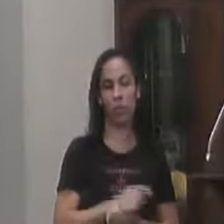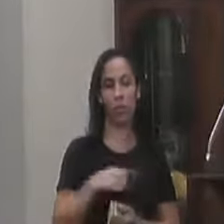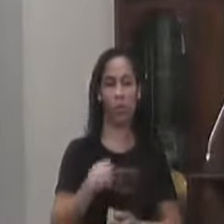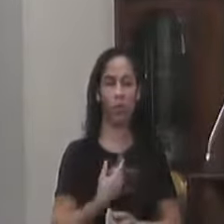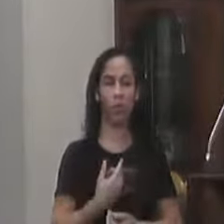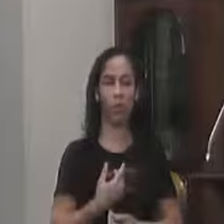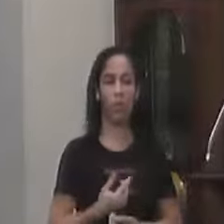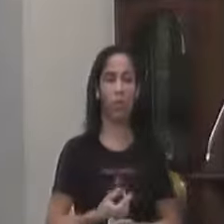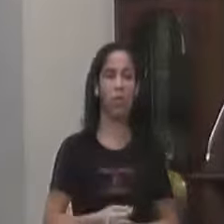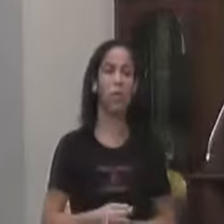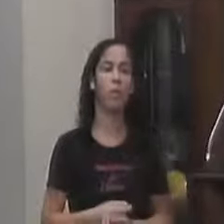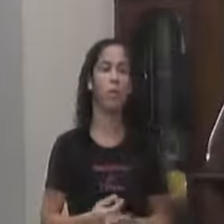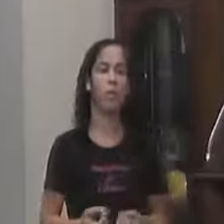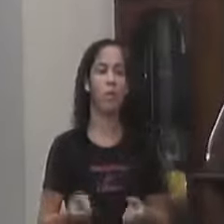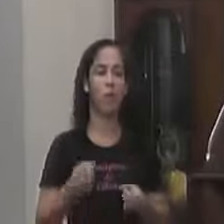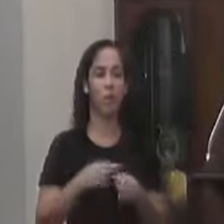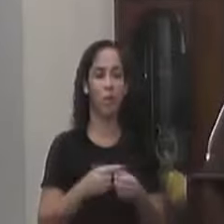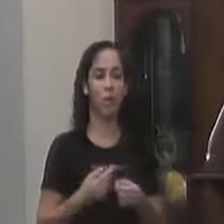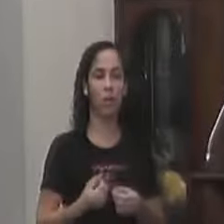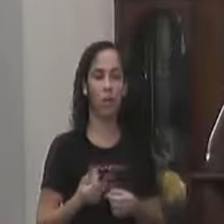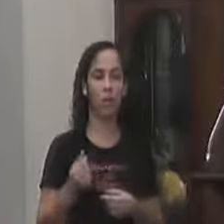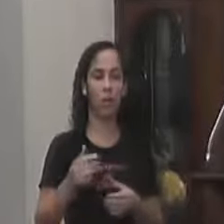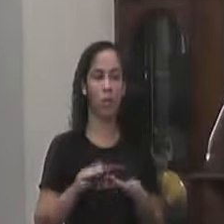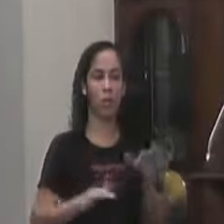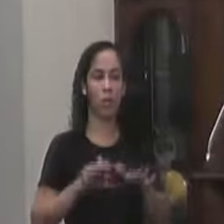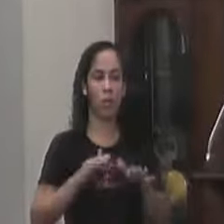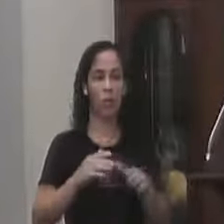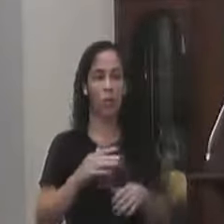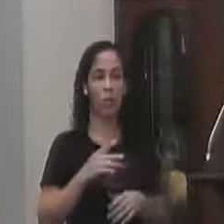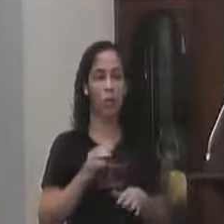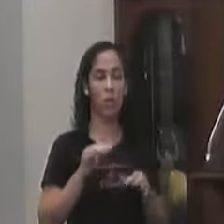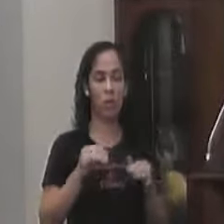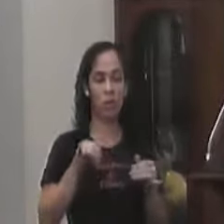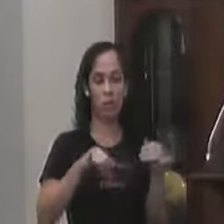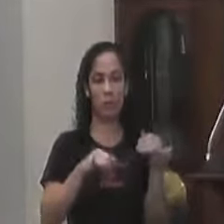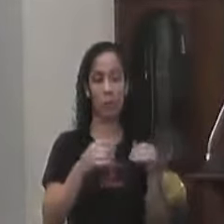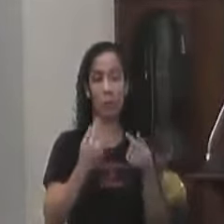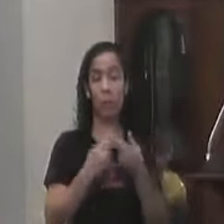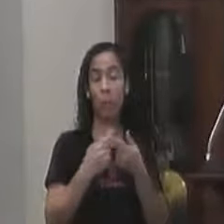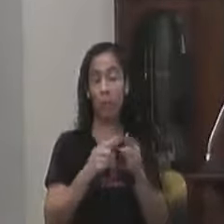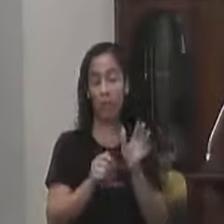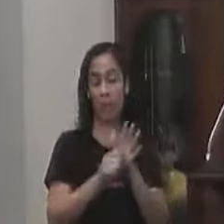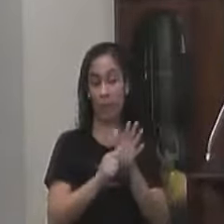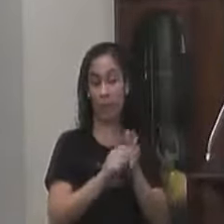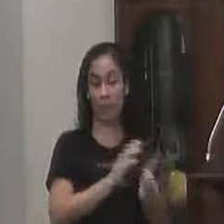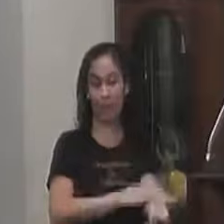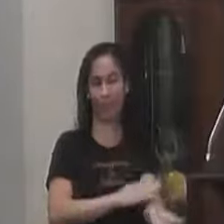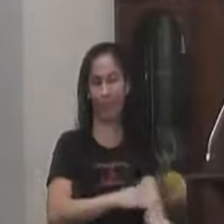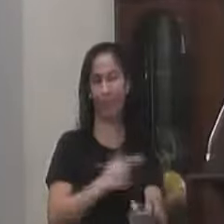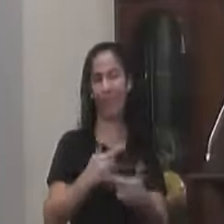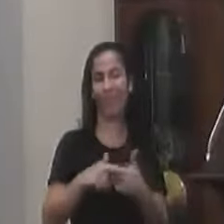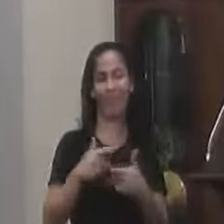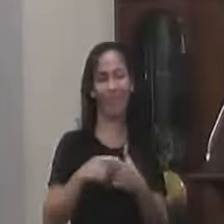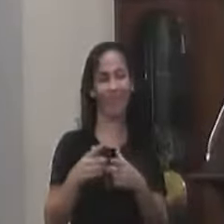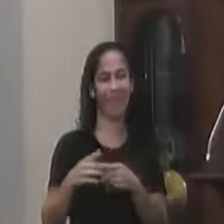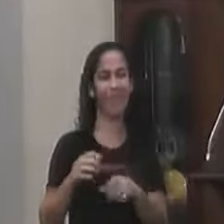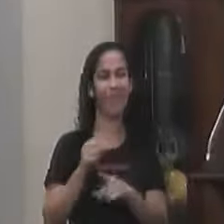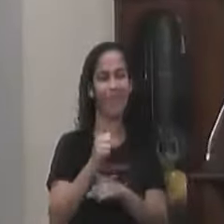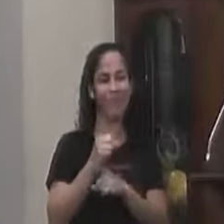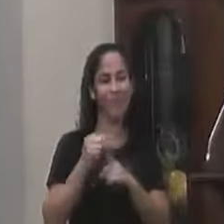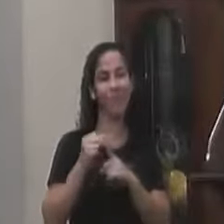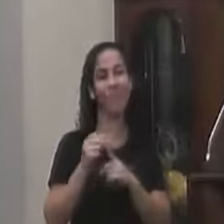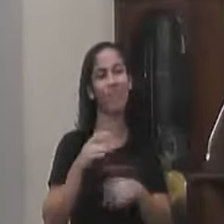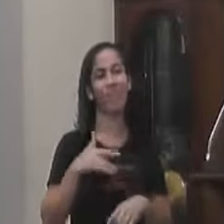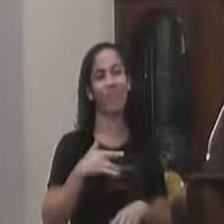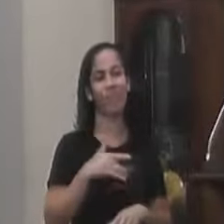Retomar A clínica De dependentes Químicos Lá O Paraná Tendo em vista Tem esse problema Que é um problema Não só social Mas de